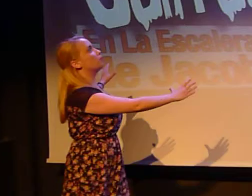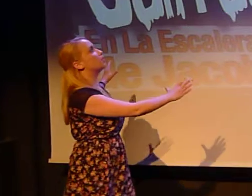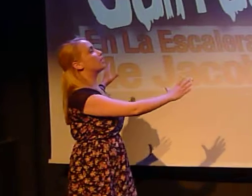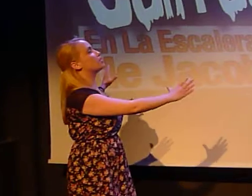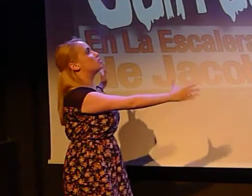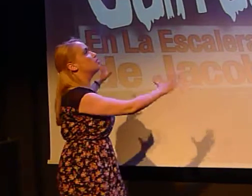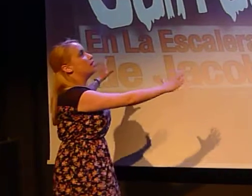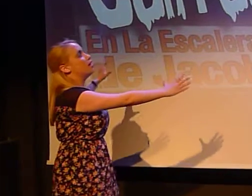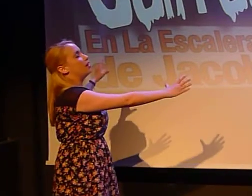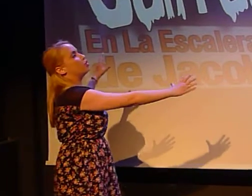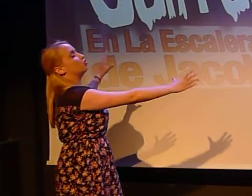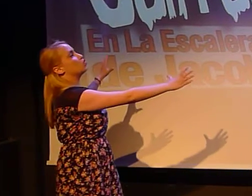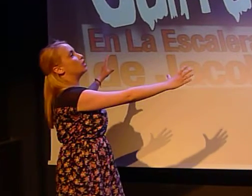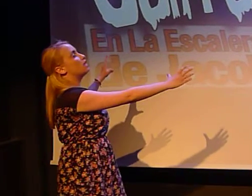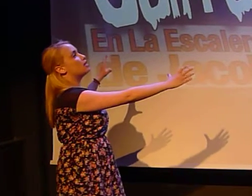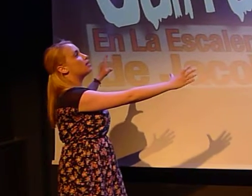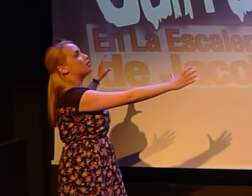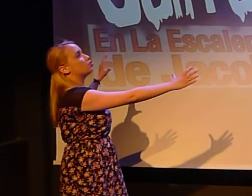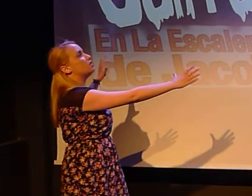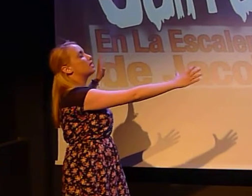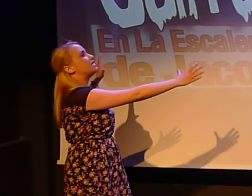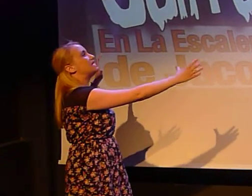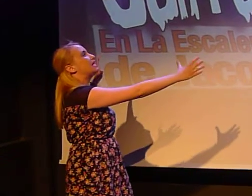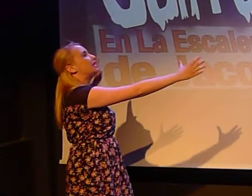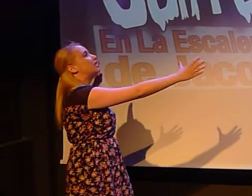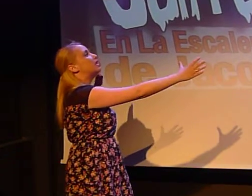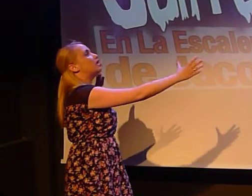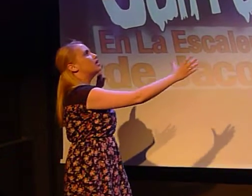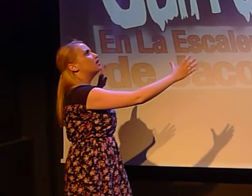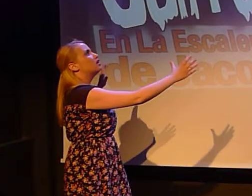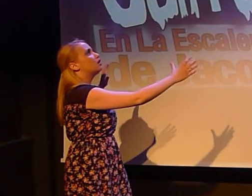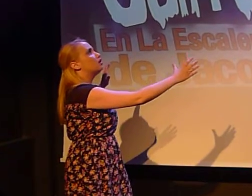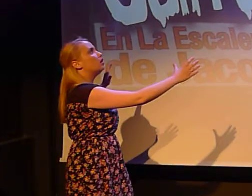cortometrajes Cortos con Eñe del 2017.